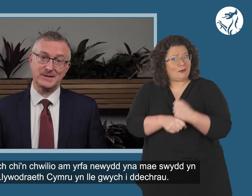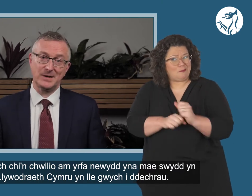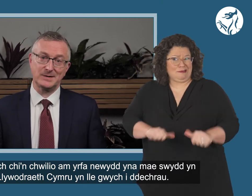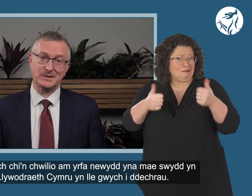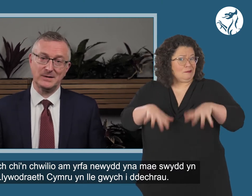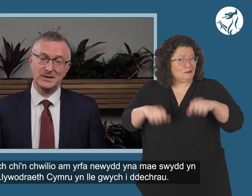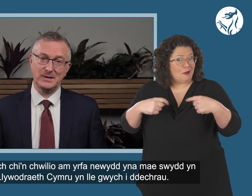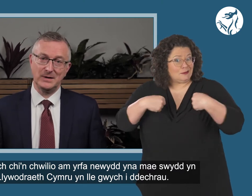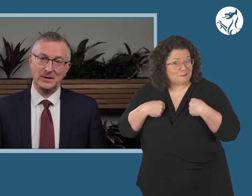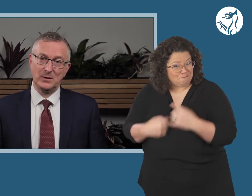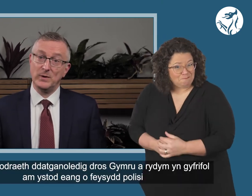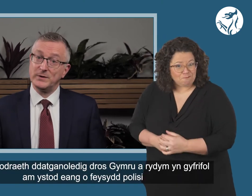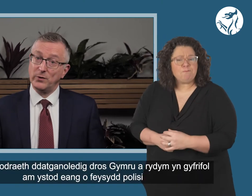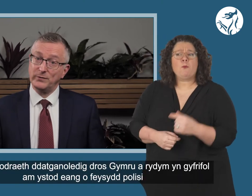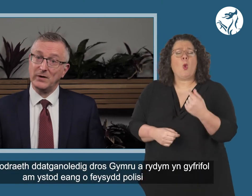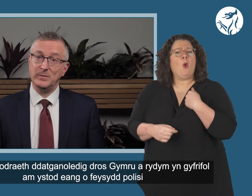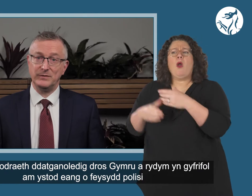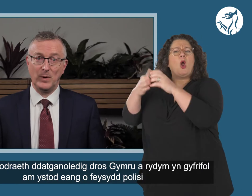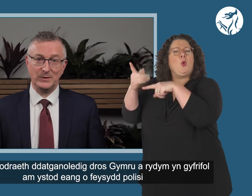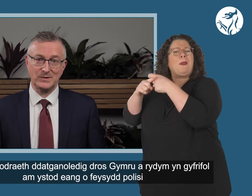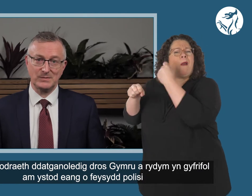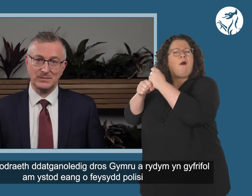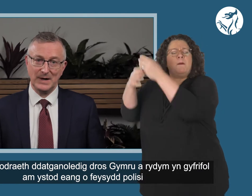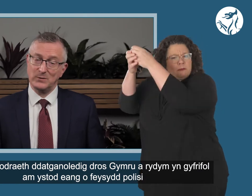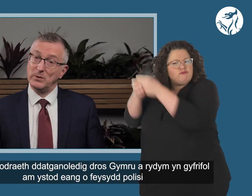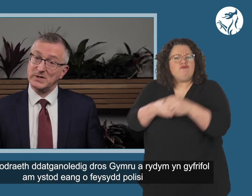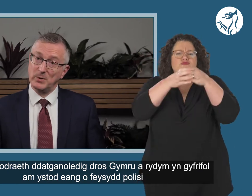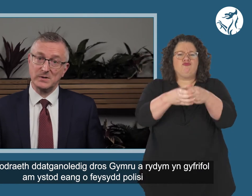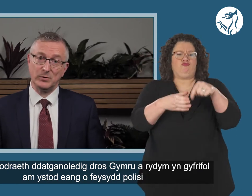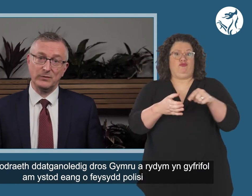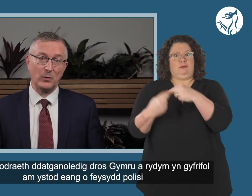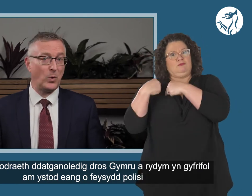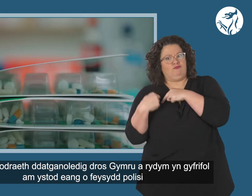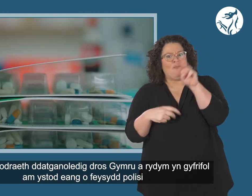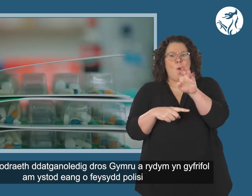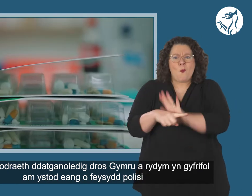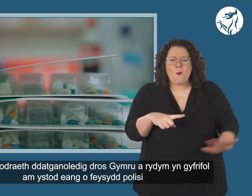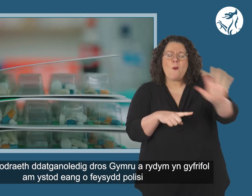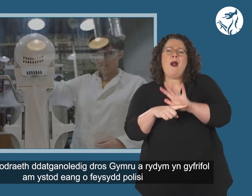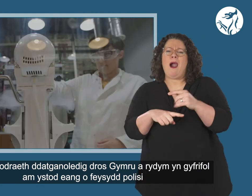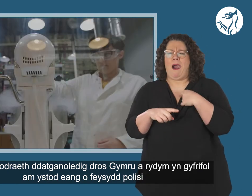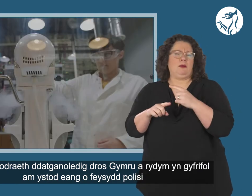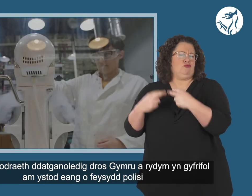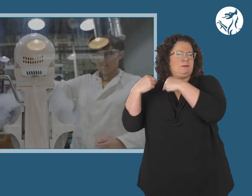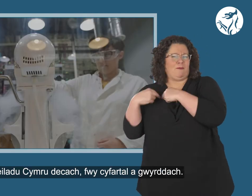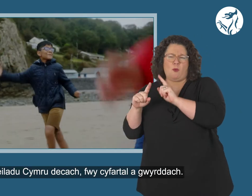place to start. We're the devolved government for Wales, and we're responsible for a wide range of policy areas to build a